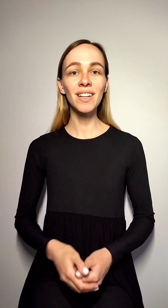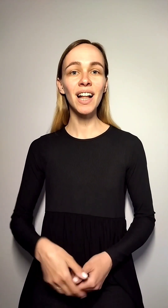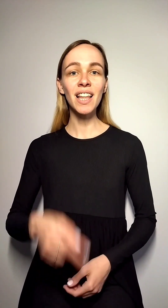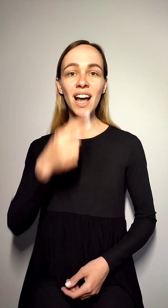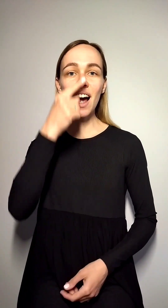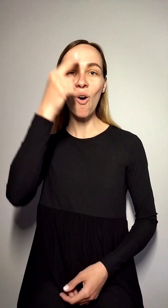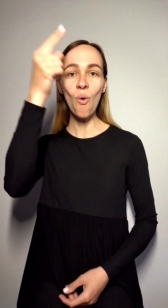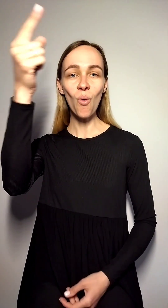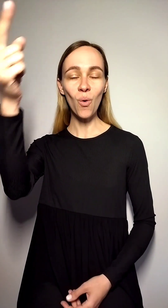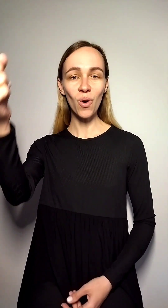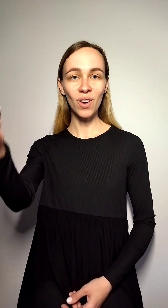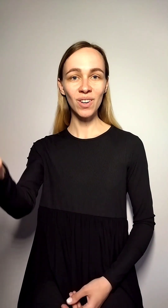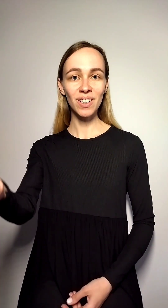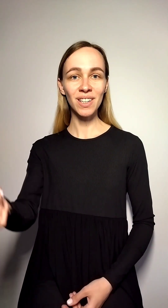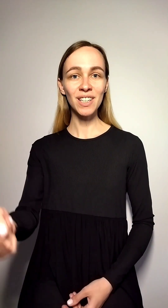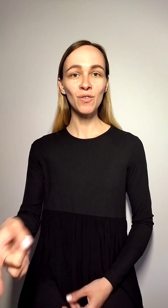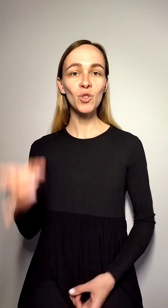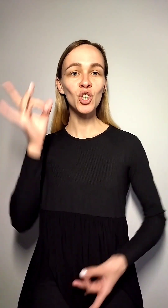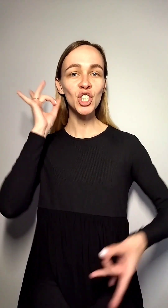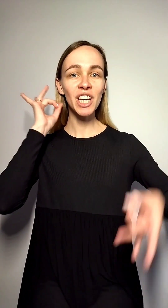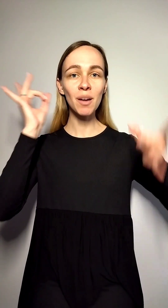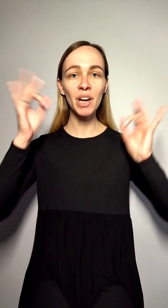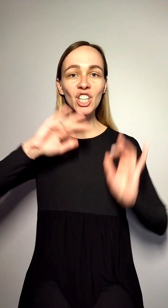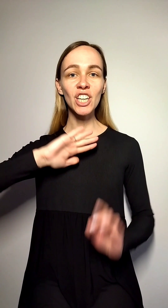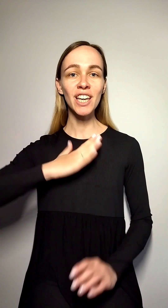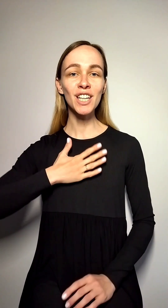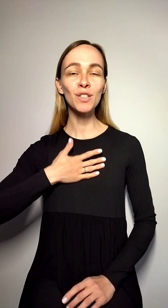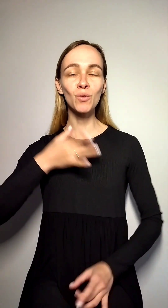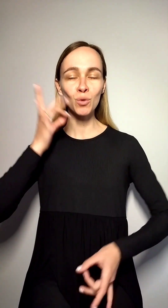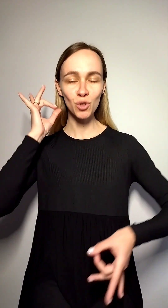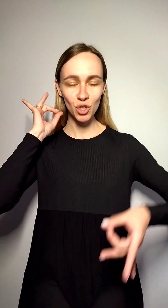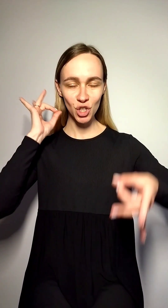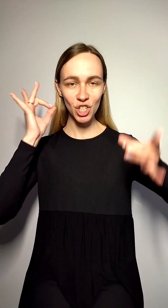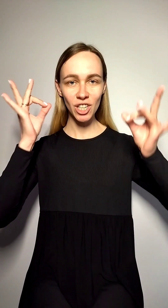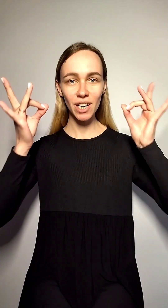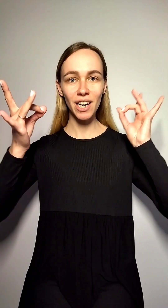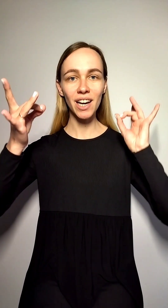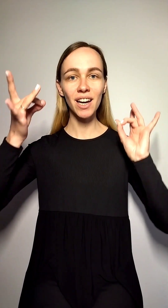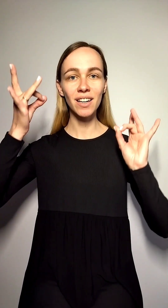здалеку звучи мені звучи